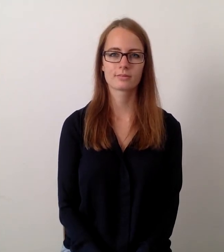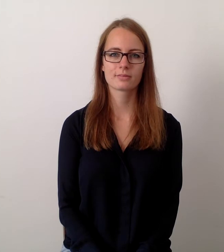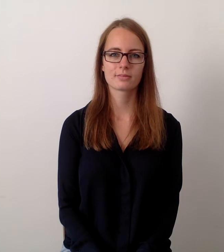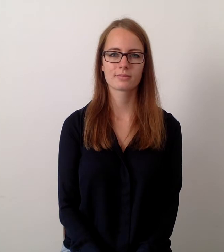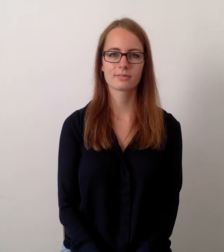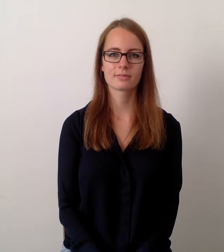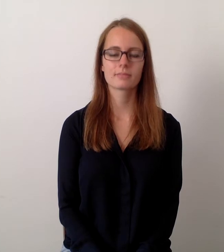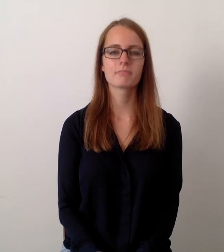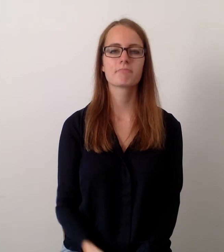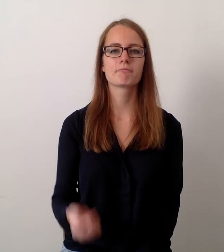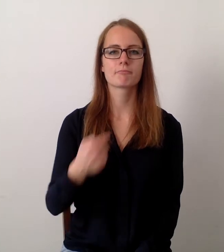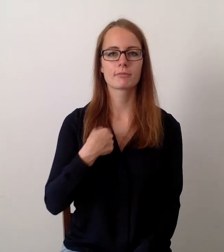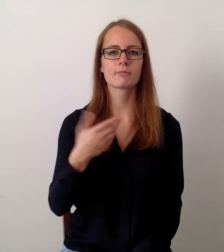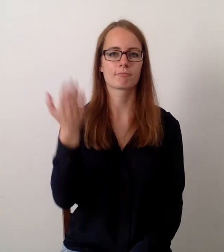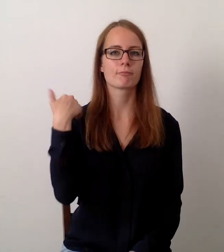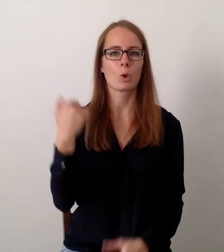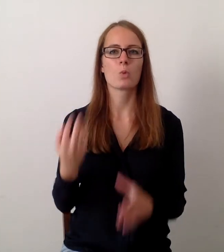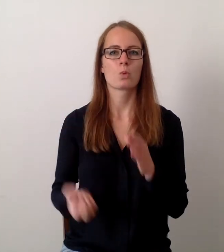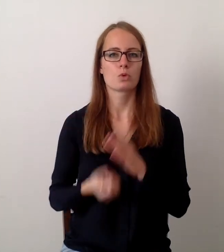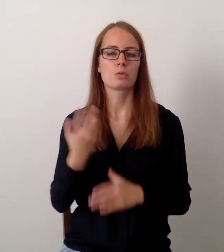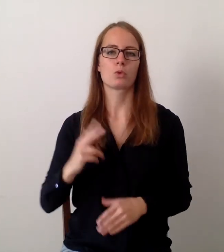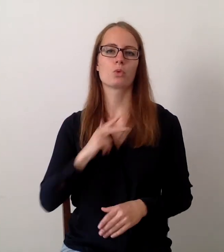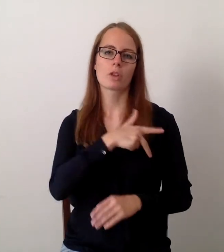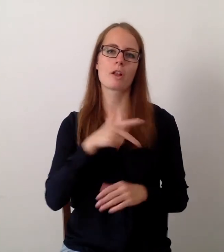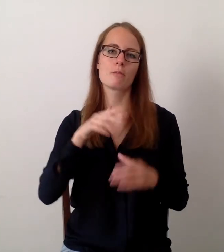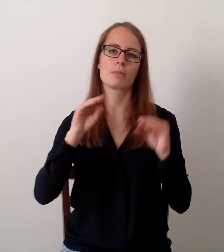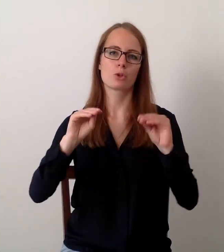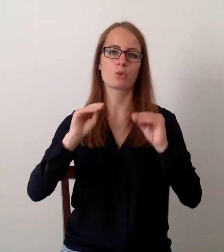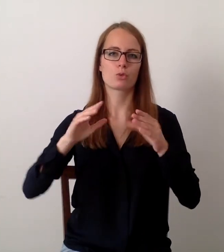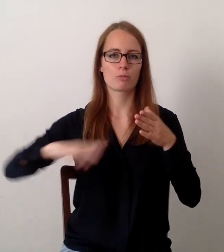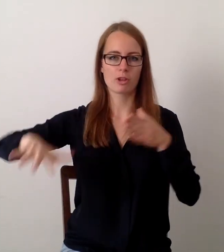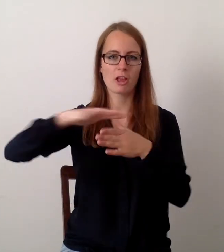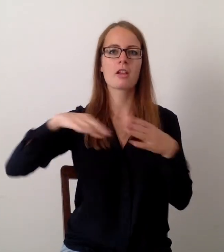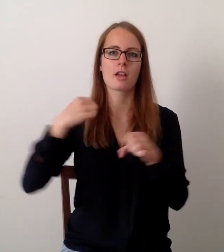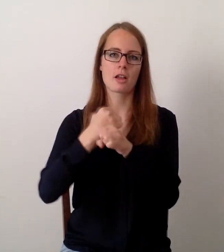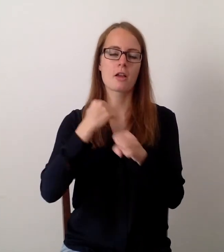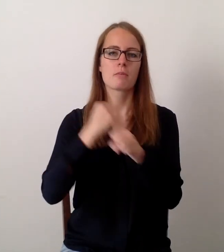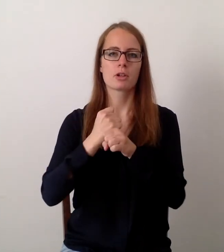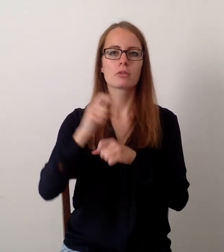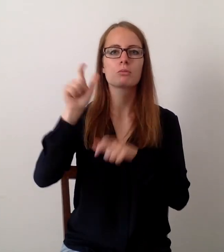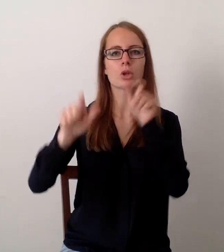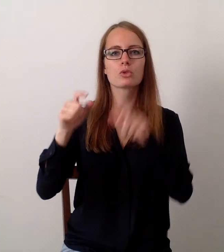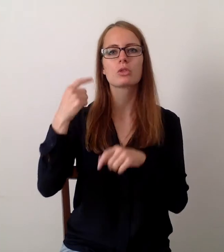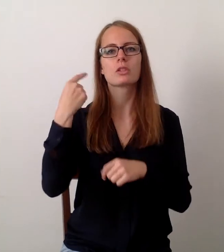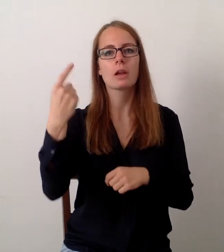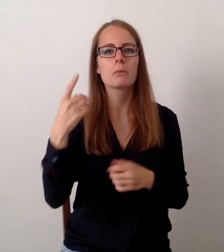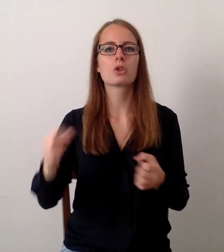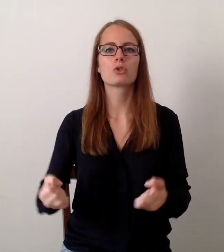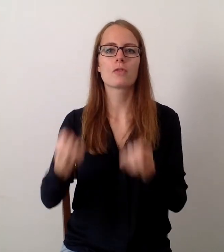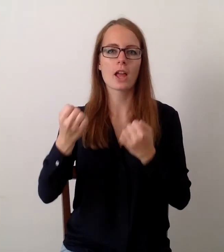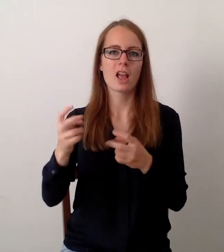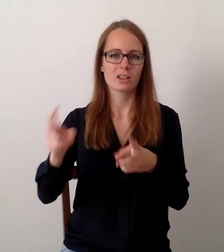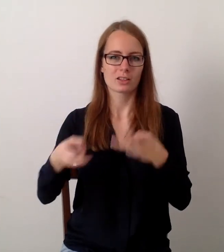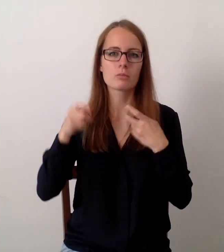Ursprung komme ich aus dem sozialpädagogischen Bereich und da habe ich mit schwer erzielbaren Menschen gearbeitet.